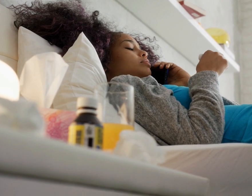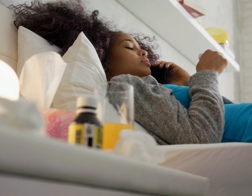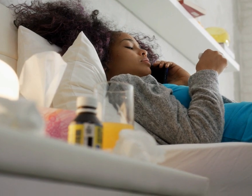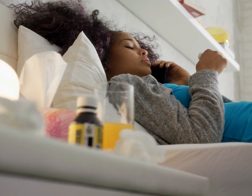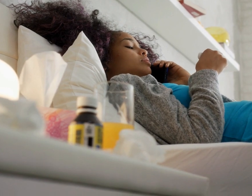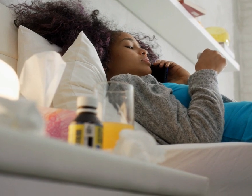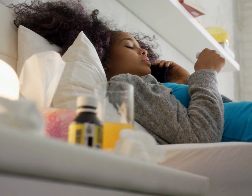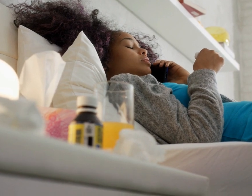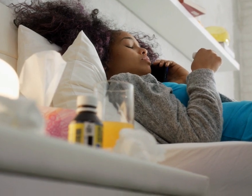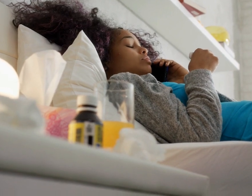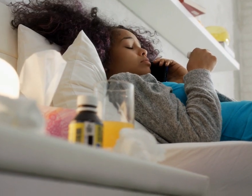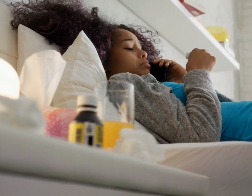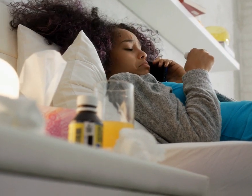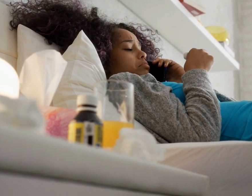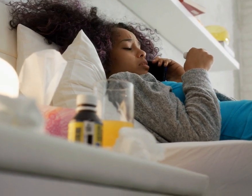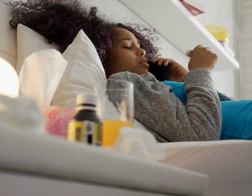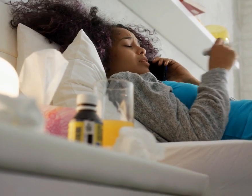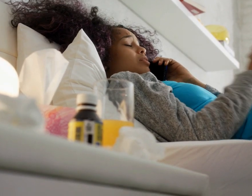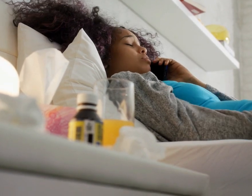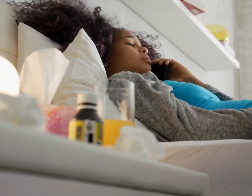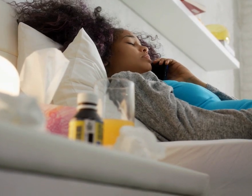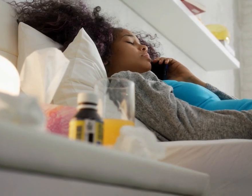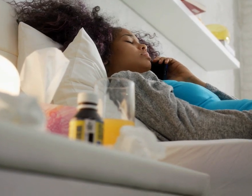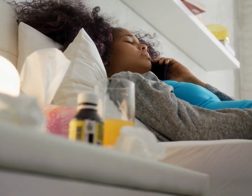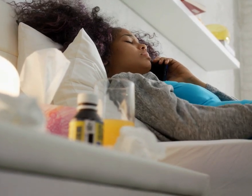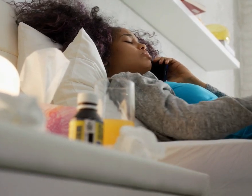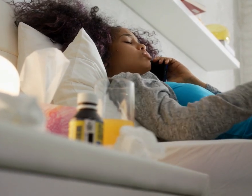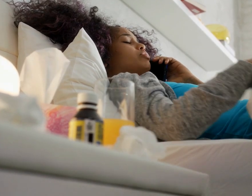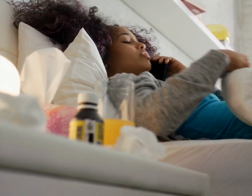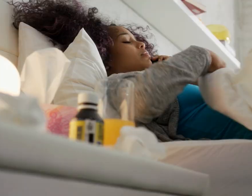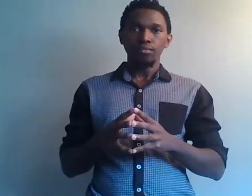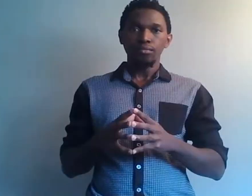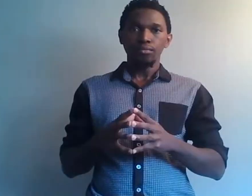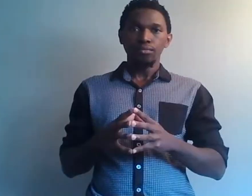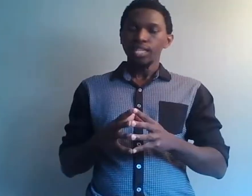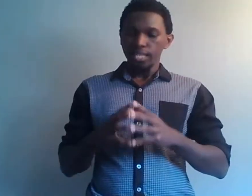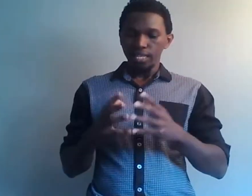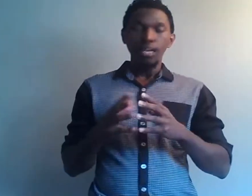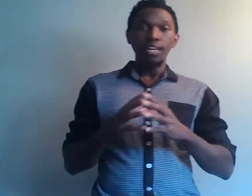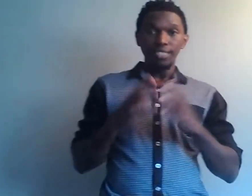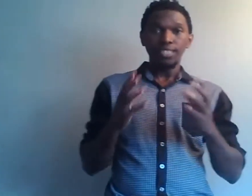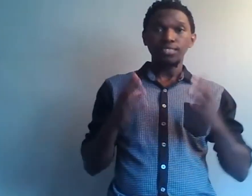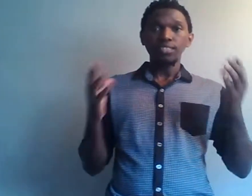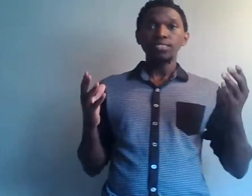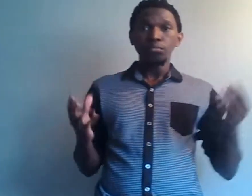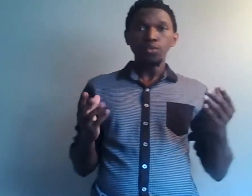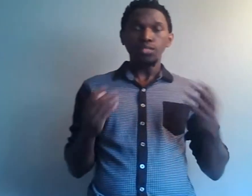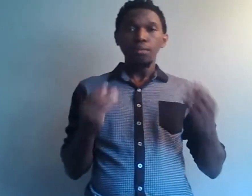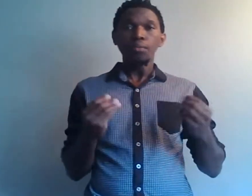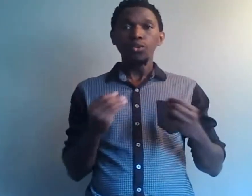cette personne à l'hôpital rapidement pour que la personne puisse avoir des soins d'une qualité. Et les statistiques démontrent même encore